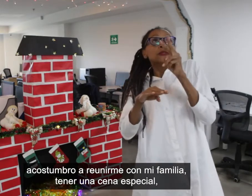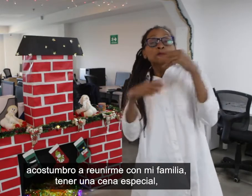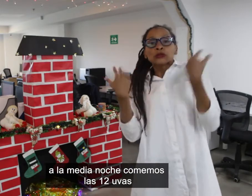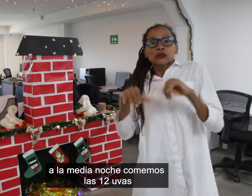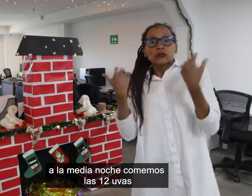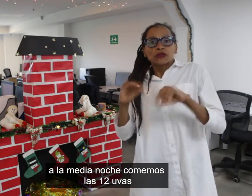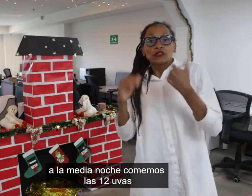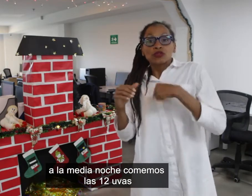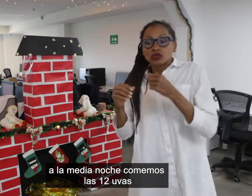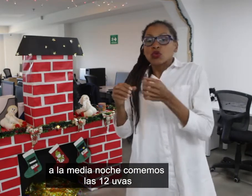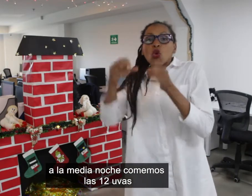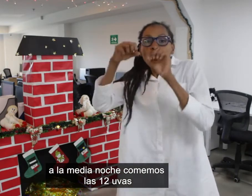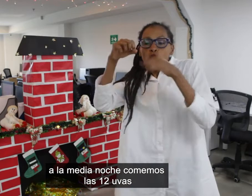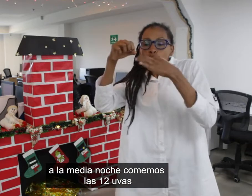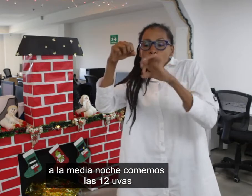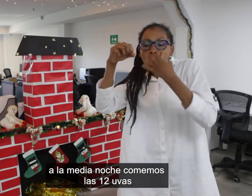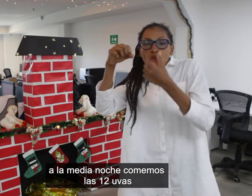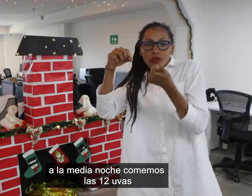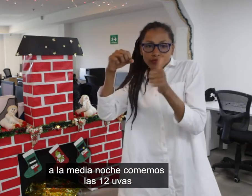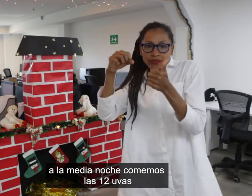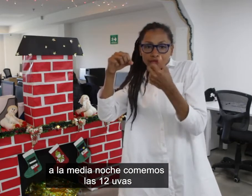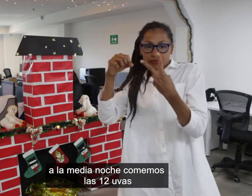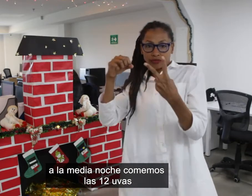A la medianoche, comemos las 12 uvas.